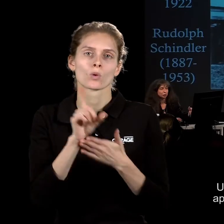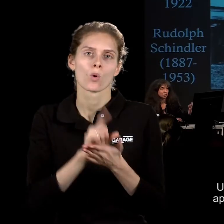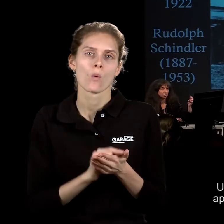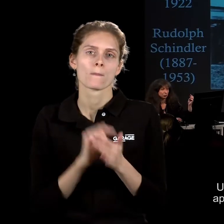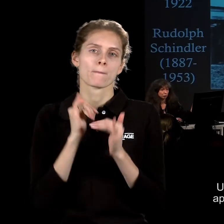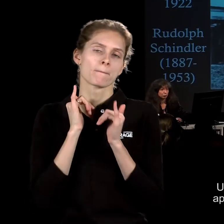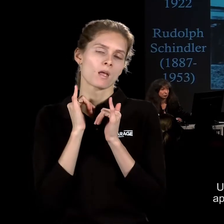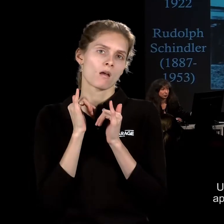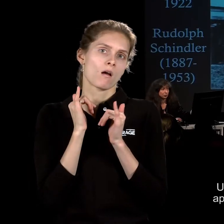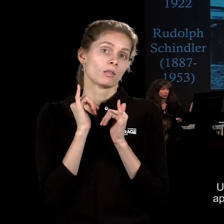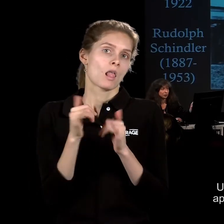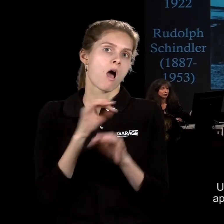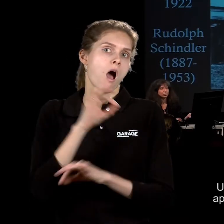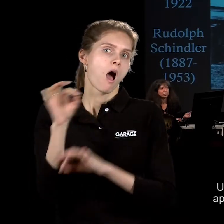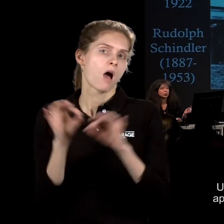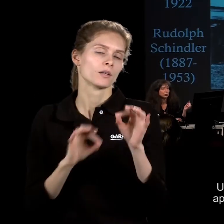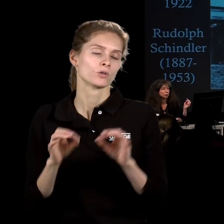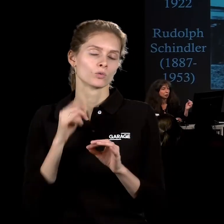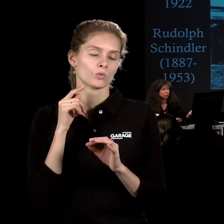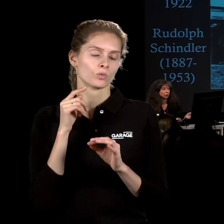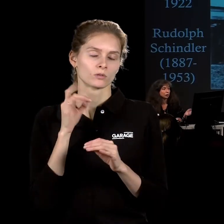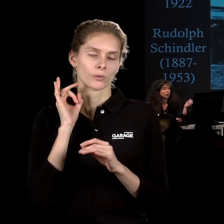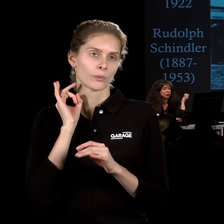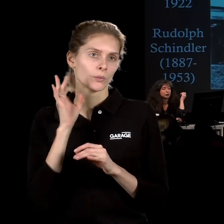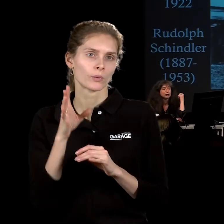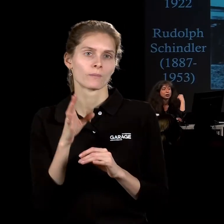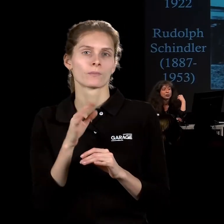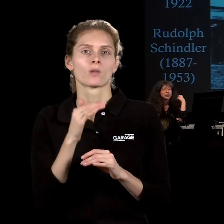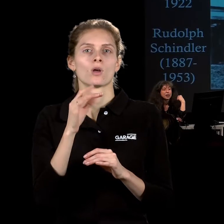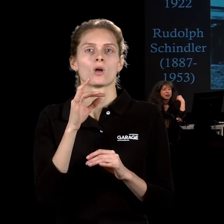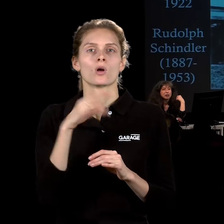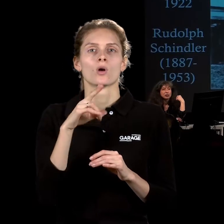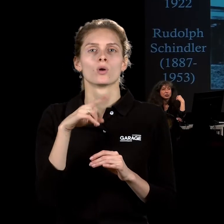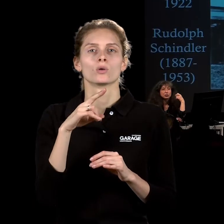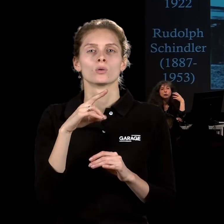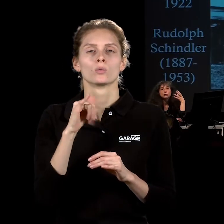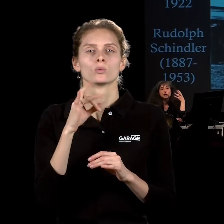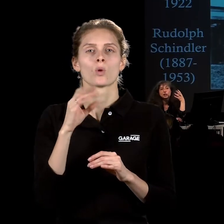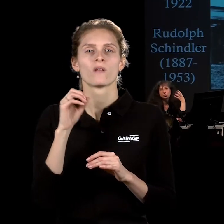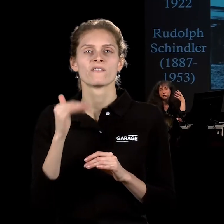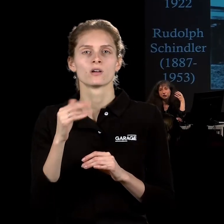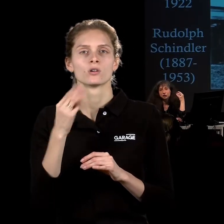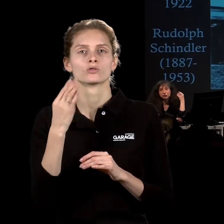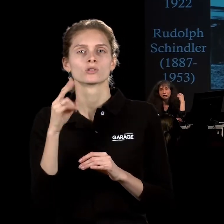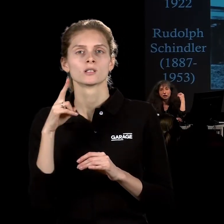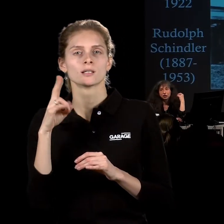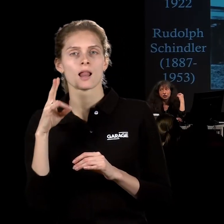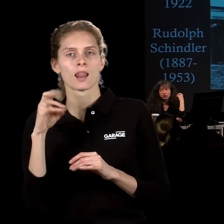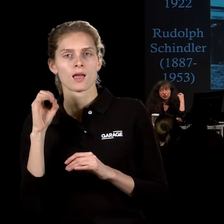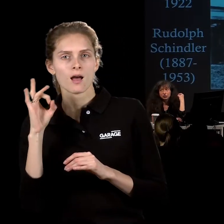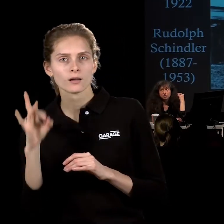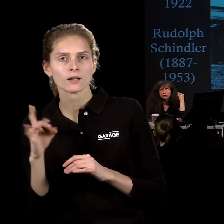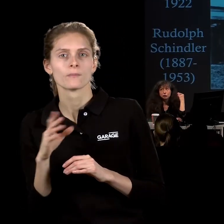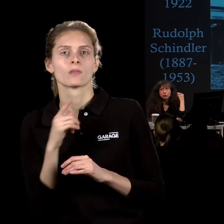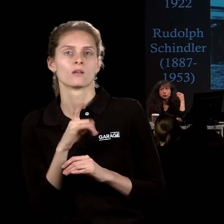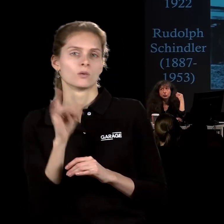для архитектуры дома 22-го года, дома Рудольфа Шиндлера, который строил только частное пространство. И для